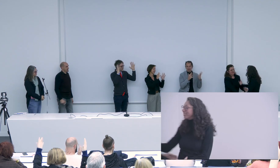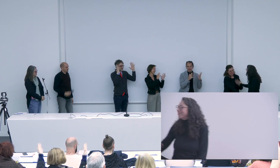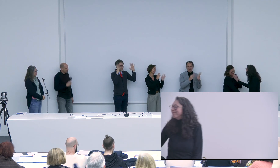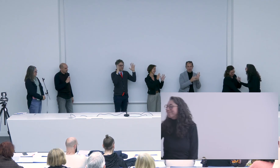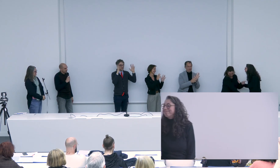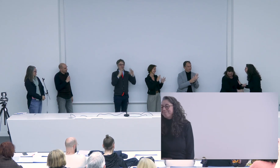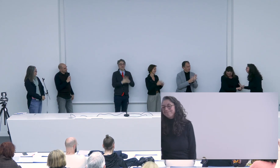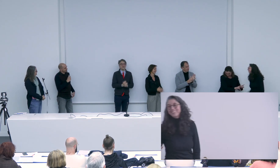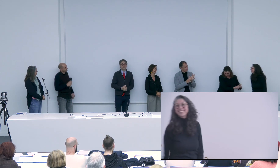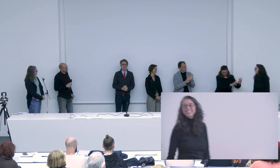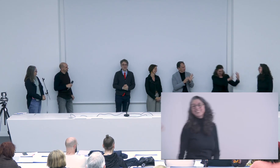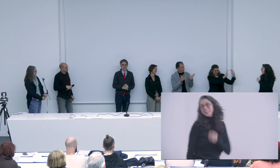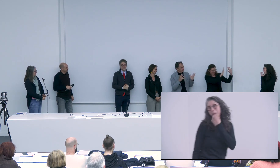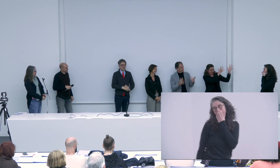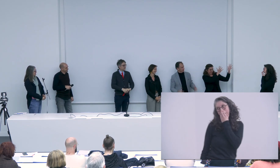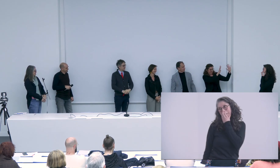moi je t'aime